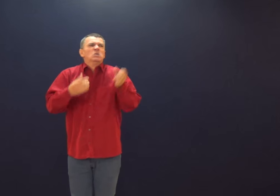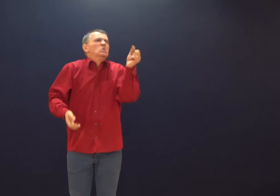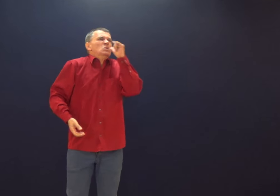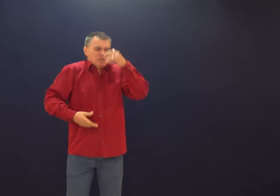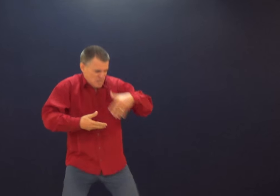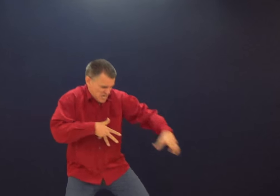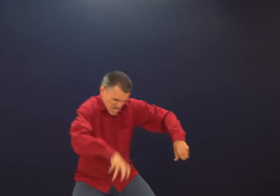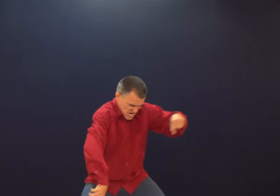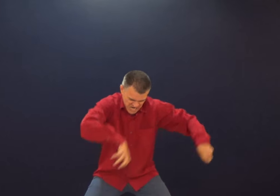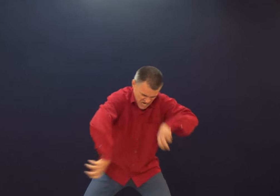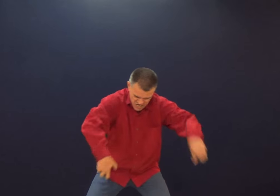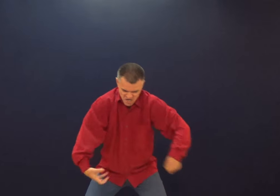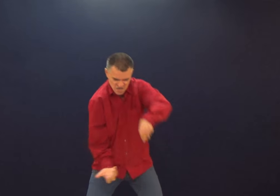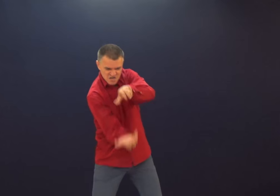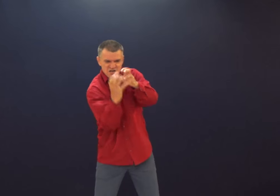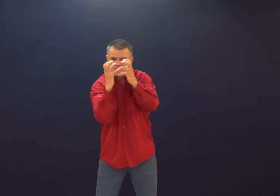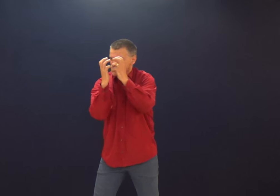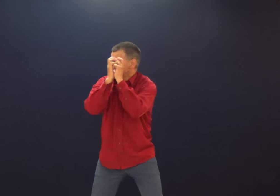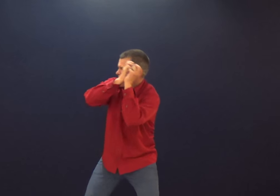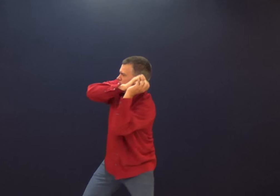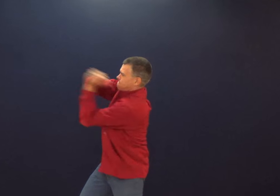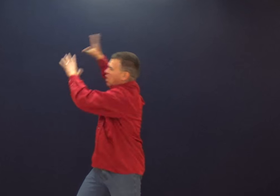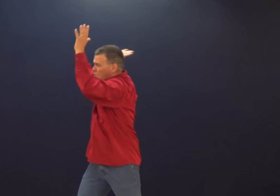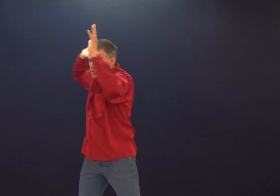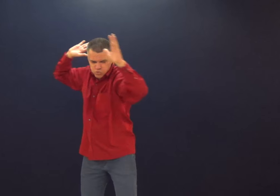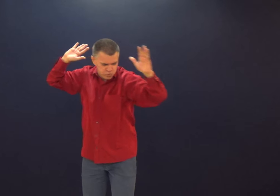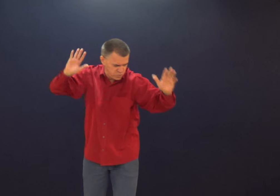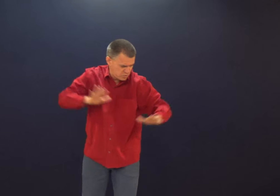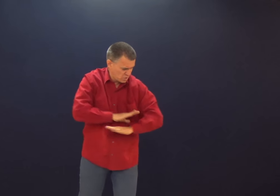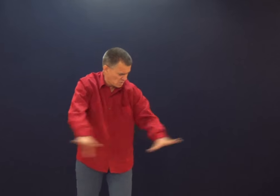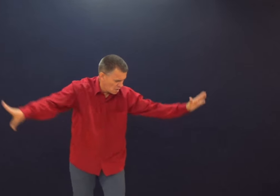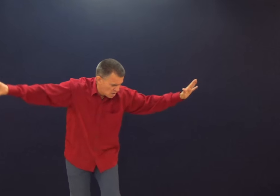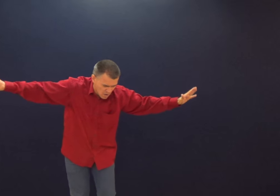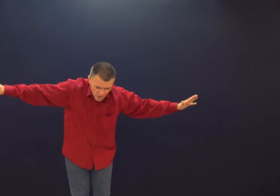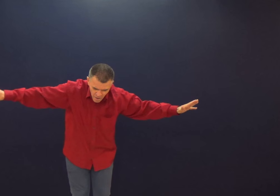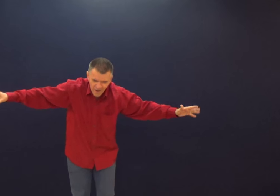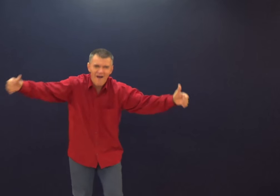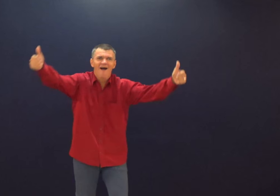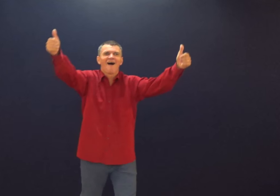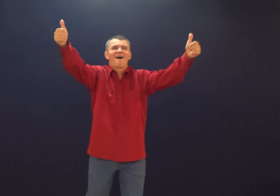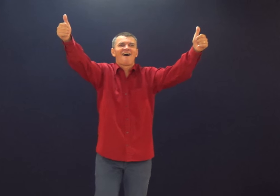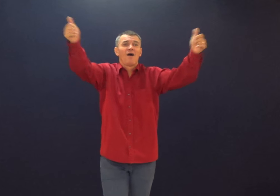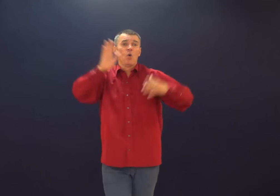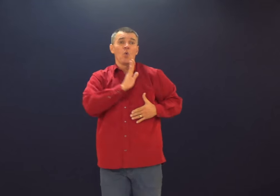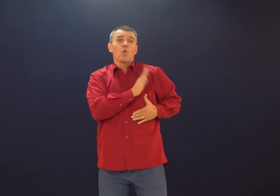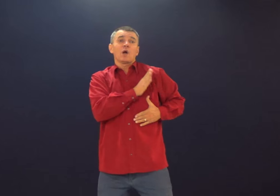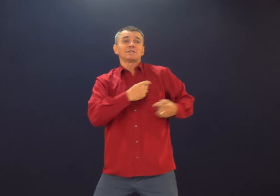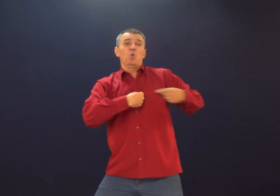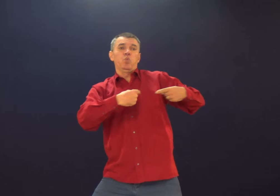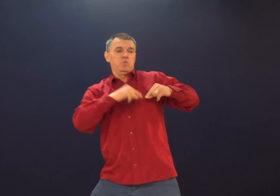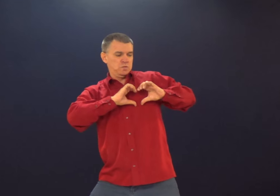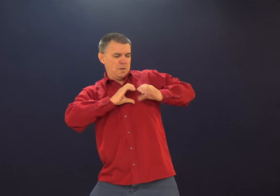Qualquer raiz, as raízes do mal, todas elas, você começa a fazer sua limpeza, tá tudo bem.